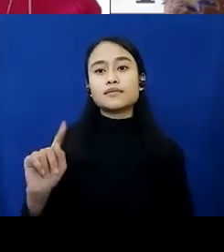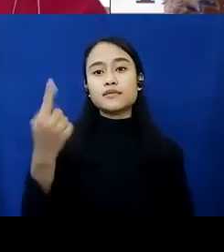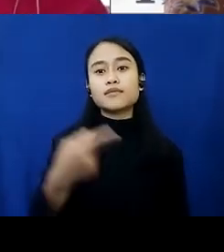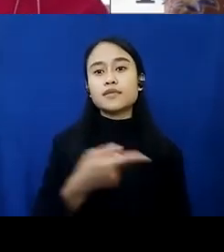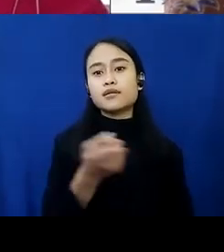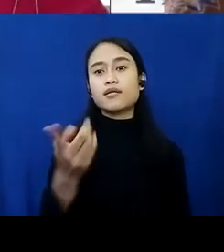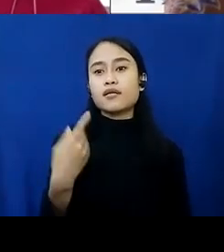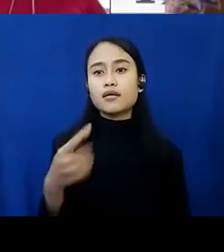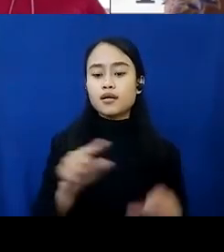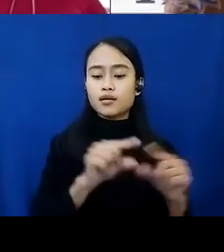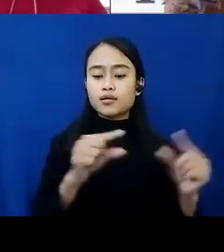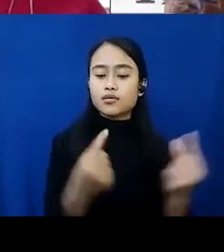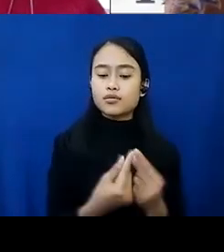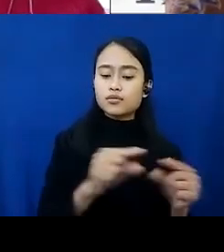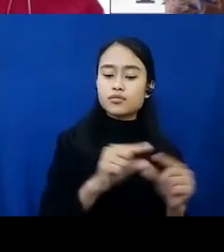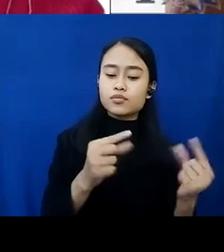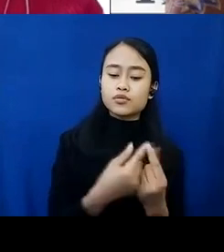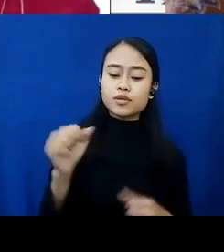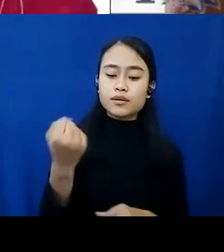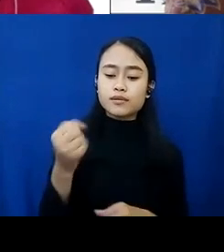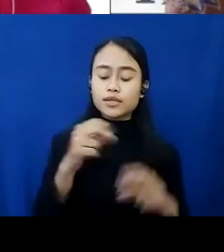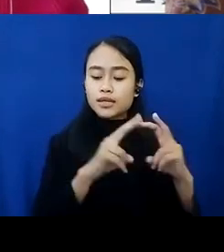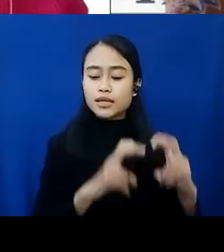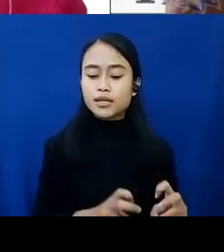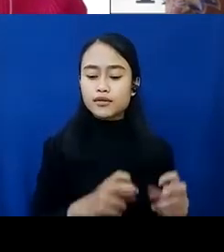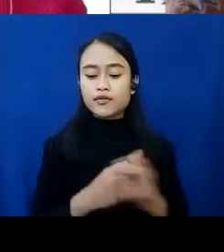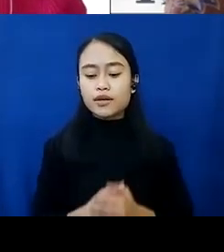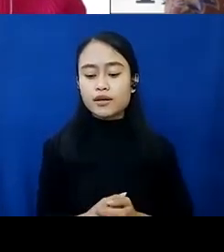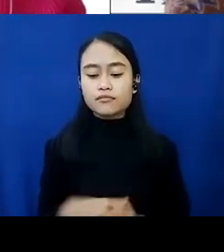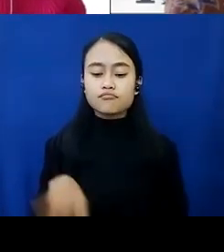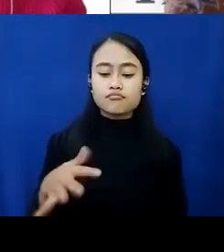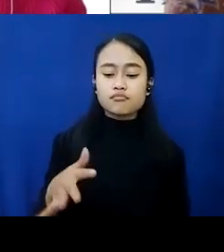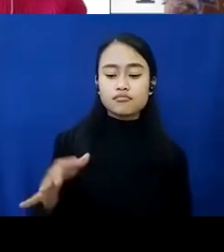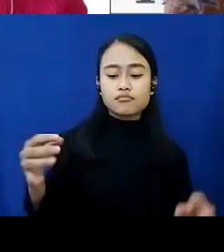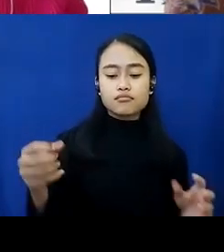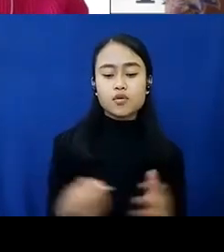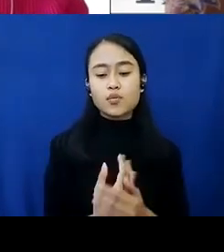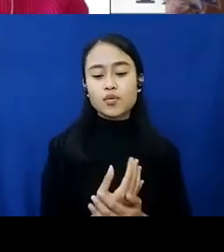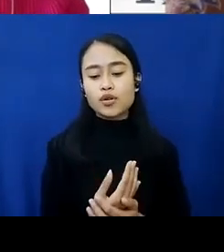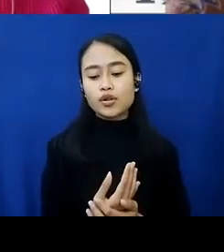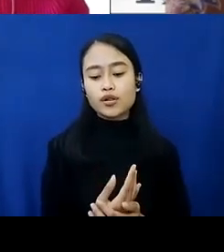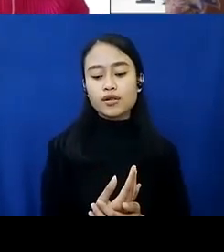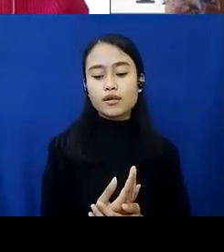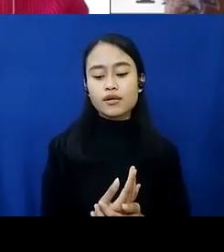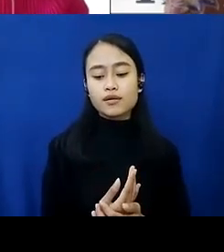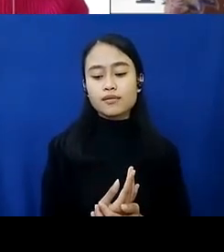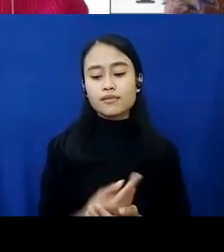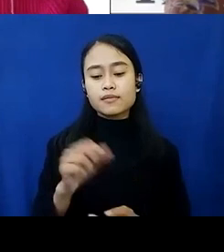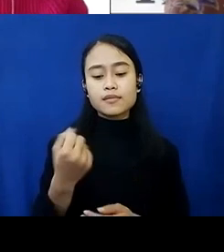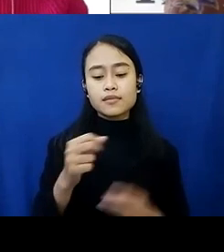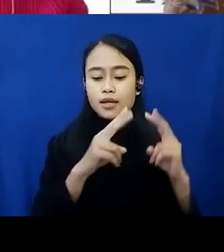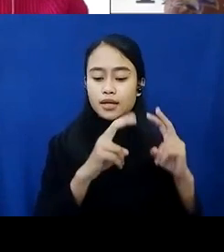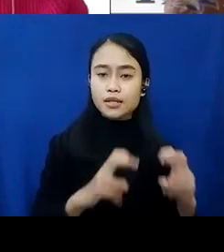lebih bagus walaupun juga kadang-kadang kebobolan juga tapi ada grup-grup tadi tidak bisa identifikasi ada penyebar luasan